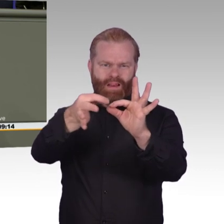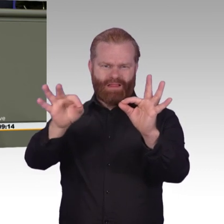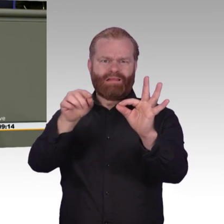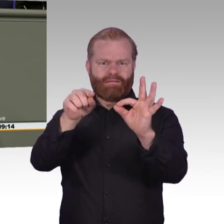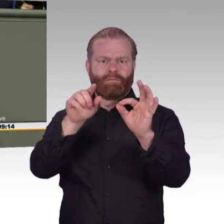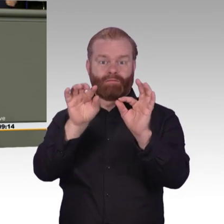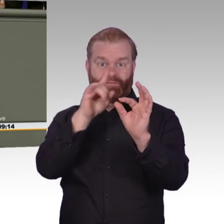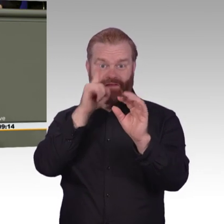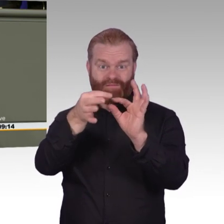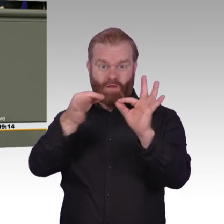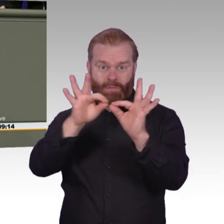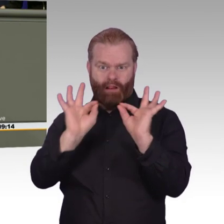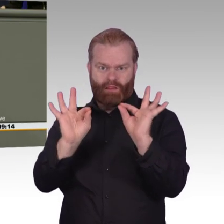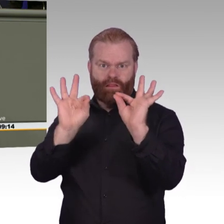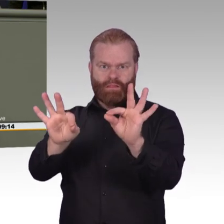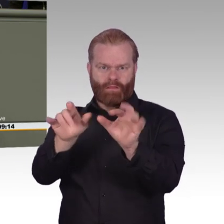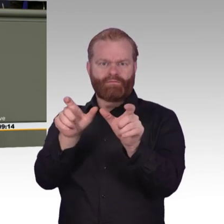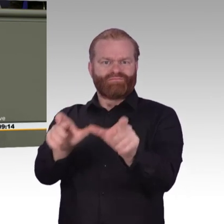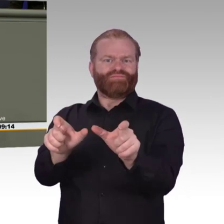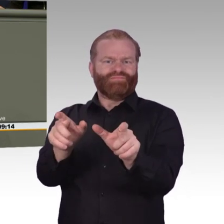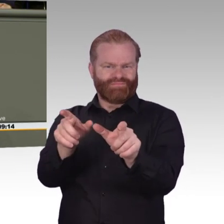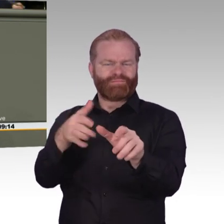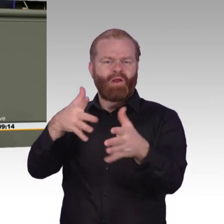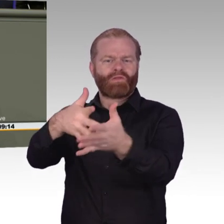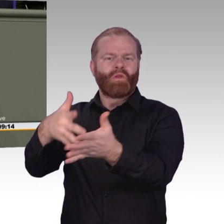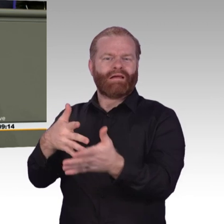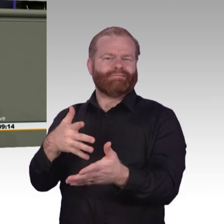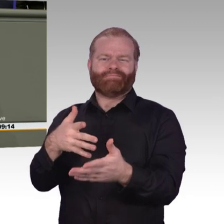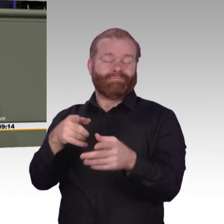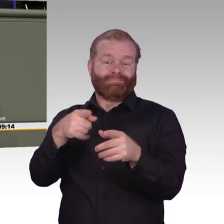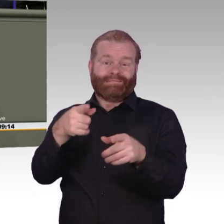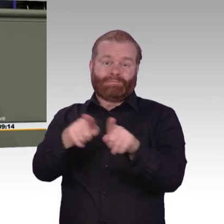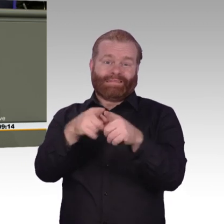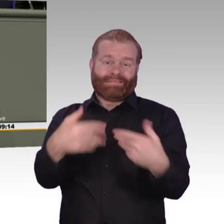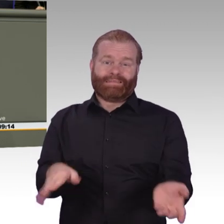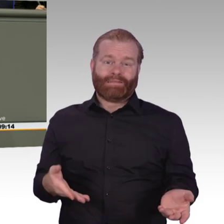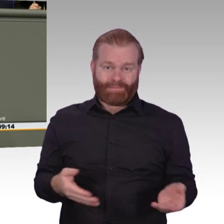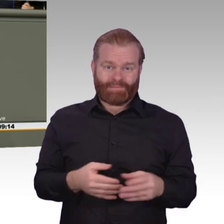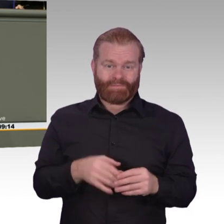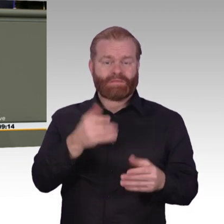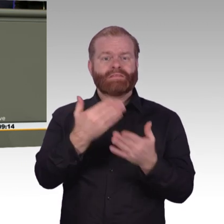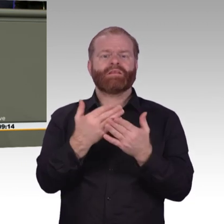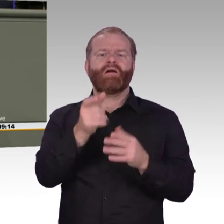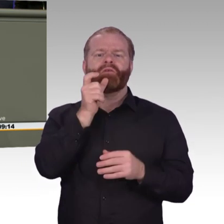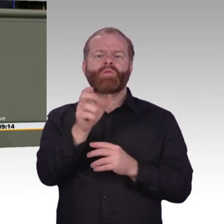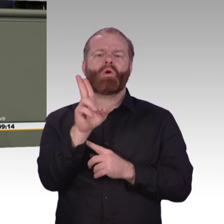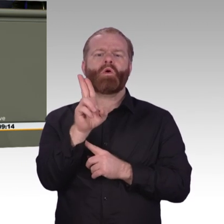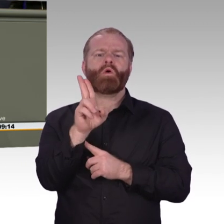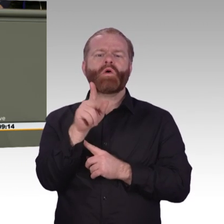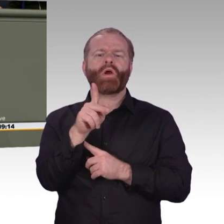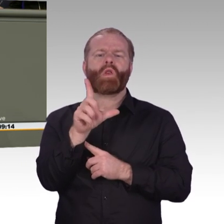beschließen. Eine Petition von mit fast fünf Millionen Unterschriften interessiert Sie nicht. Beschwerdemilz von jungen Menschen werden ignoriert, ja mehr noch.